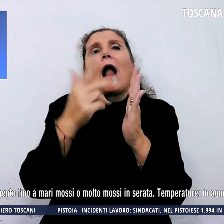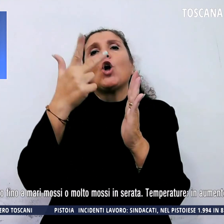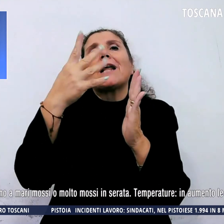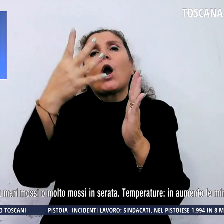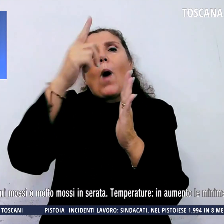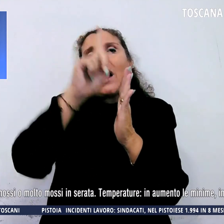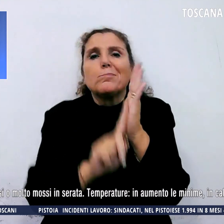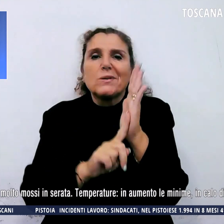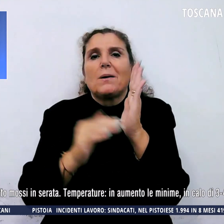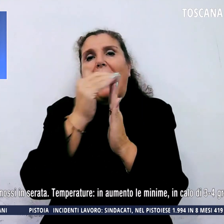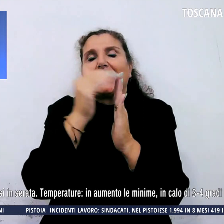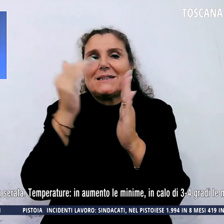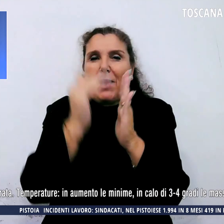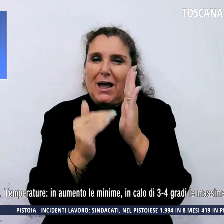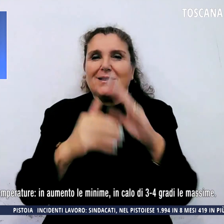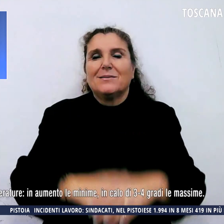massime.